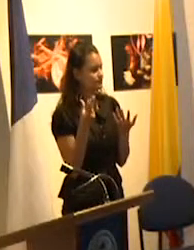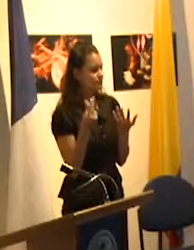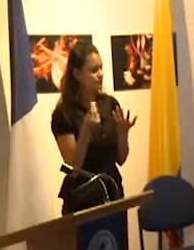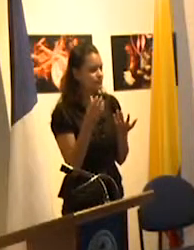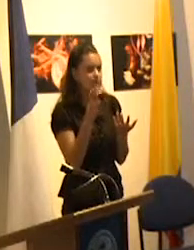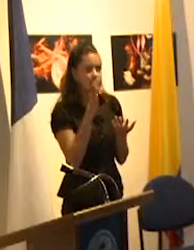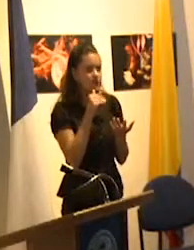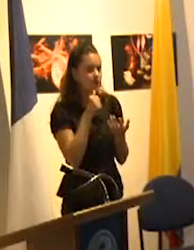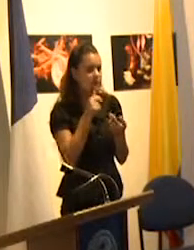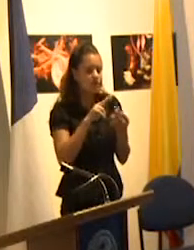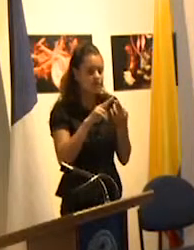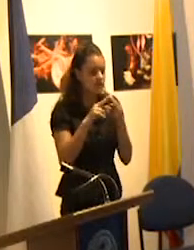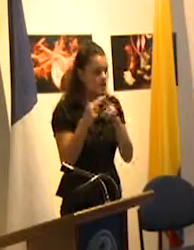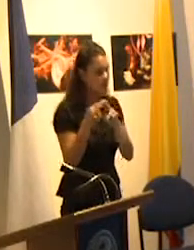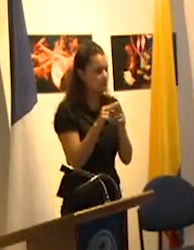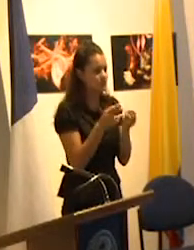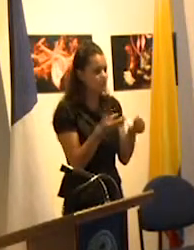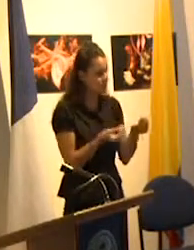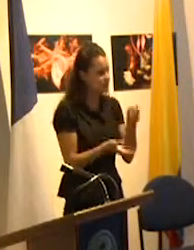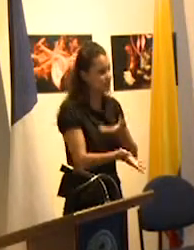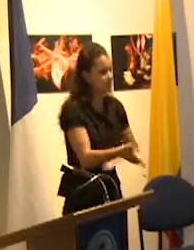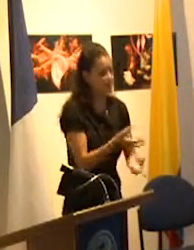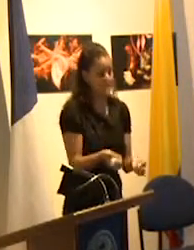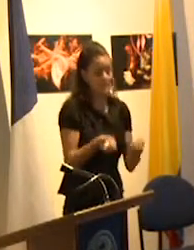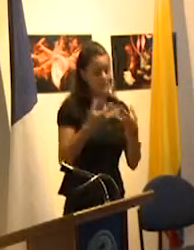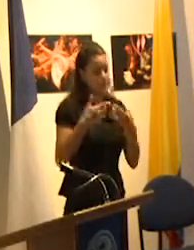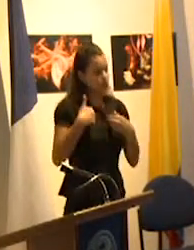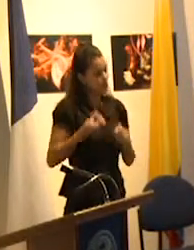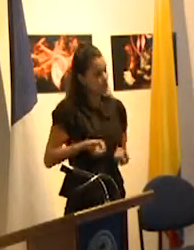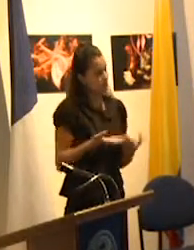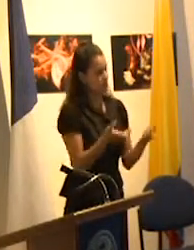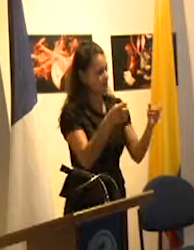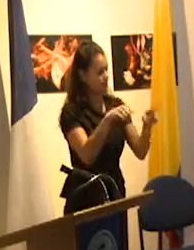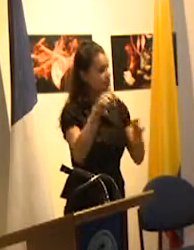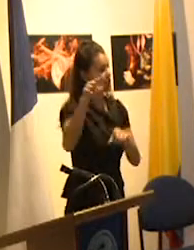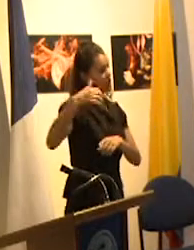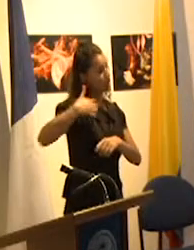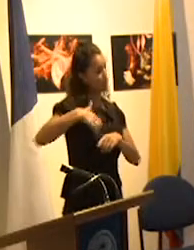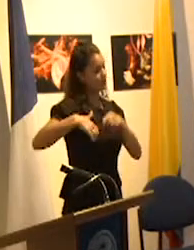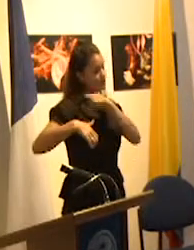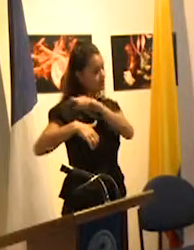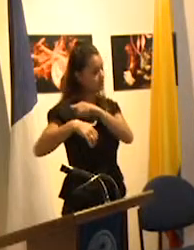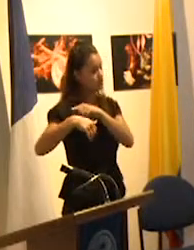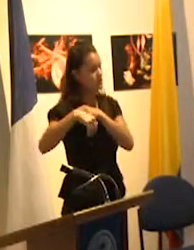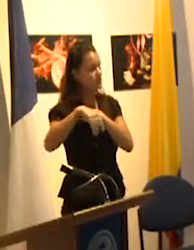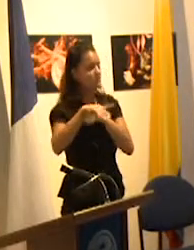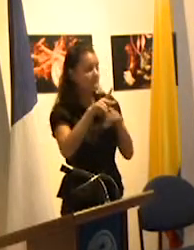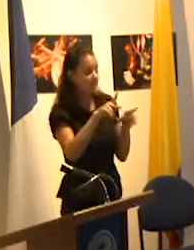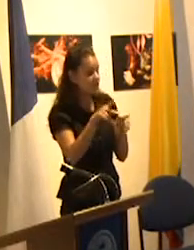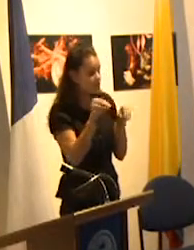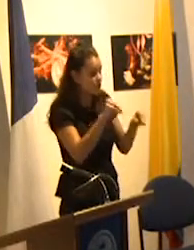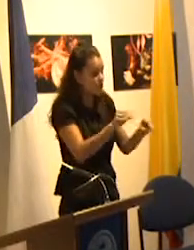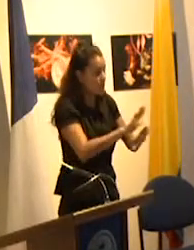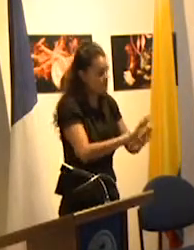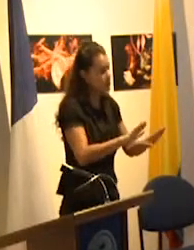reciprocidad en relación a lo que recibieron Argentina exporta a la gente que más formó